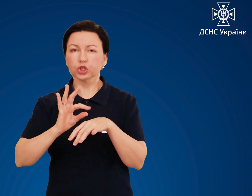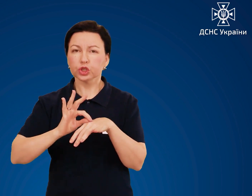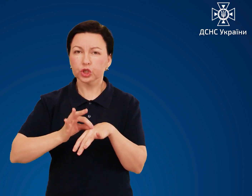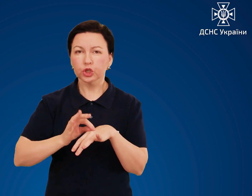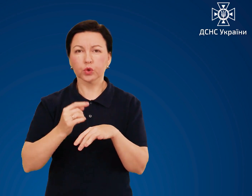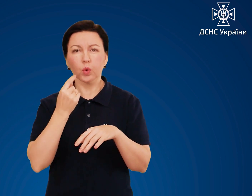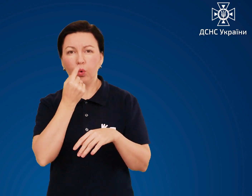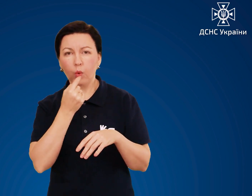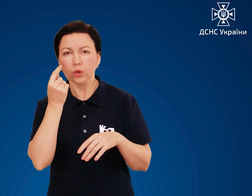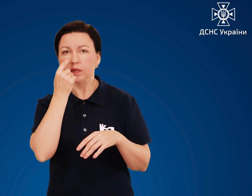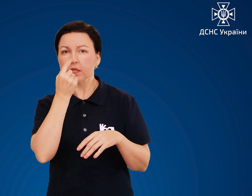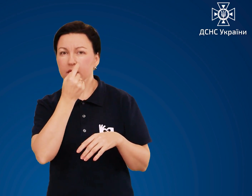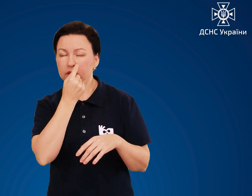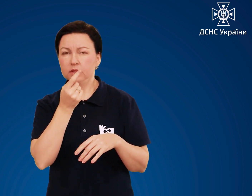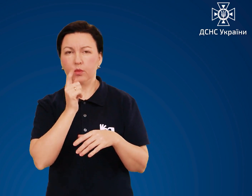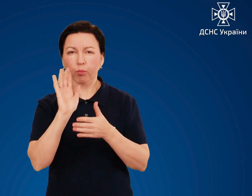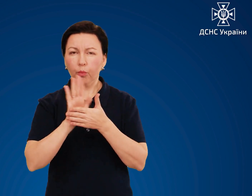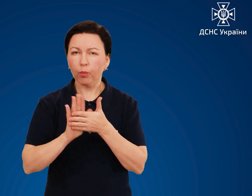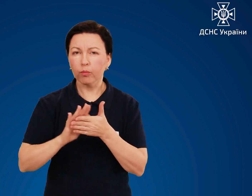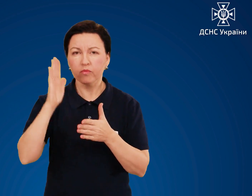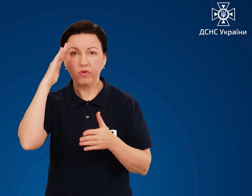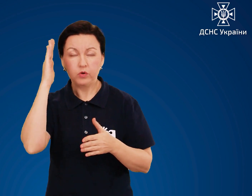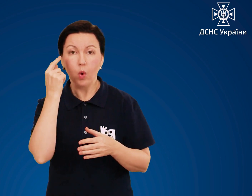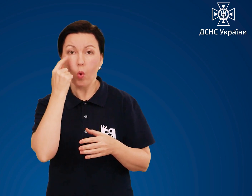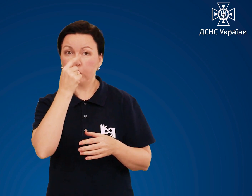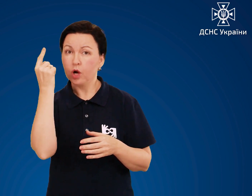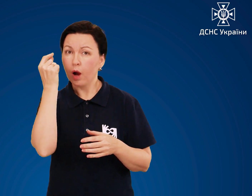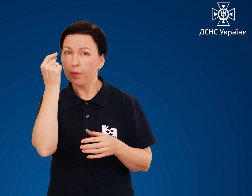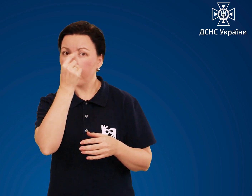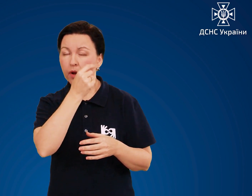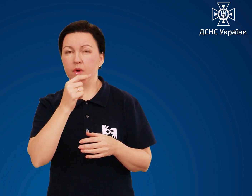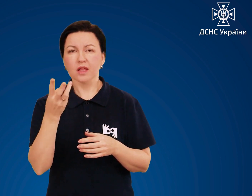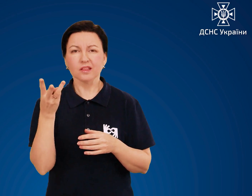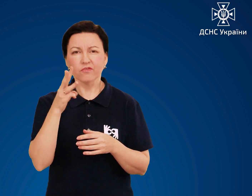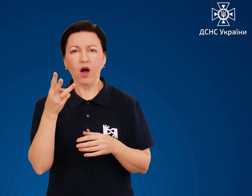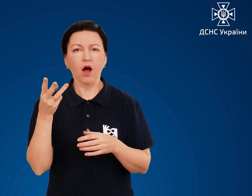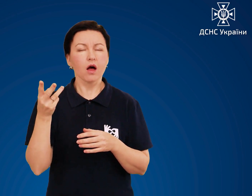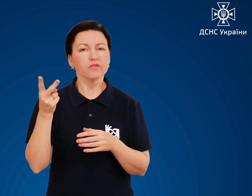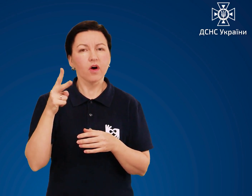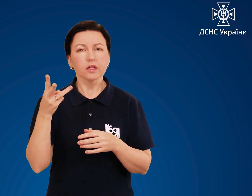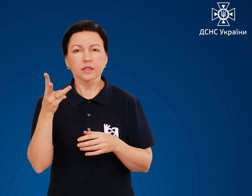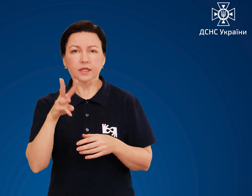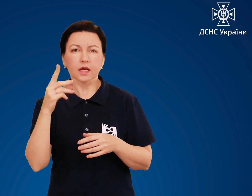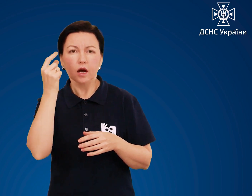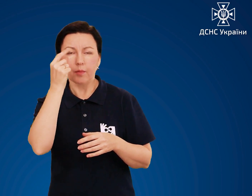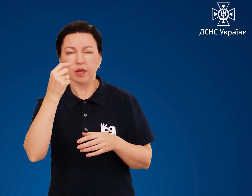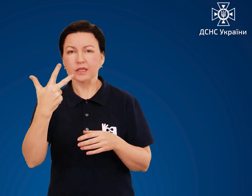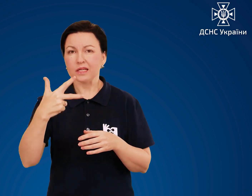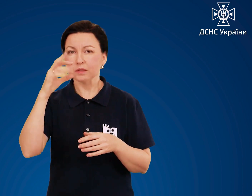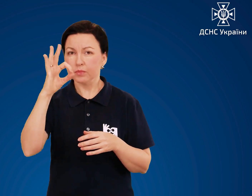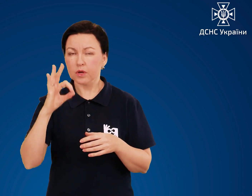ніс промити водою. В очі закапати по 2-3 краплі 30%